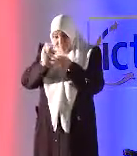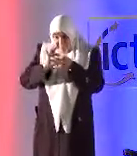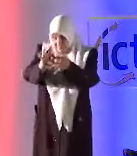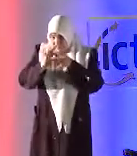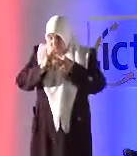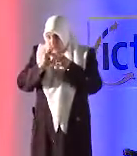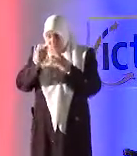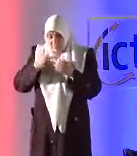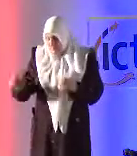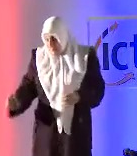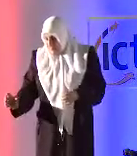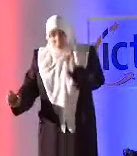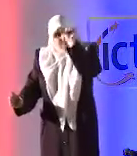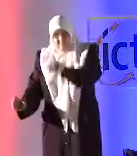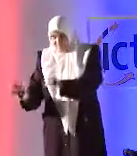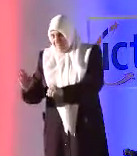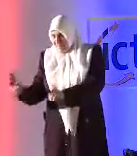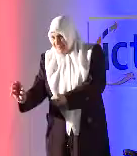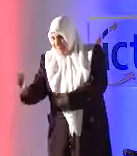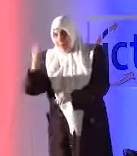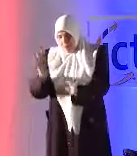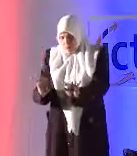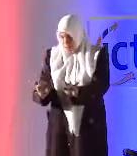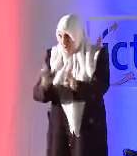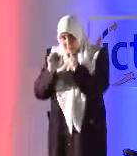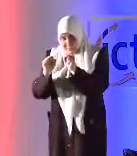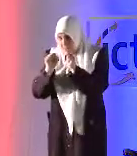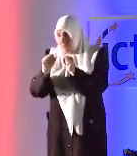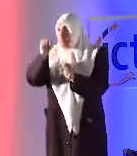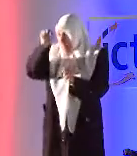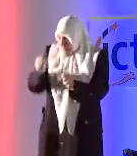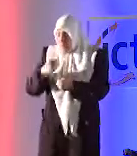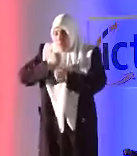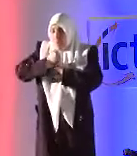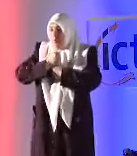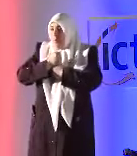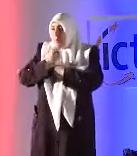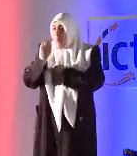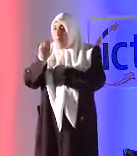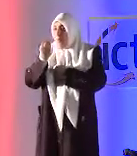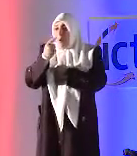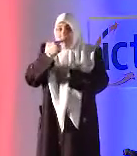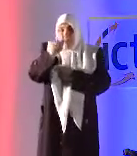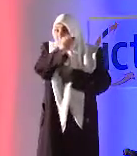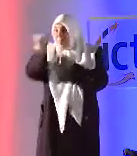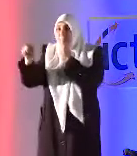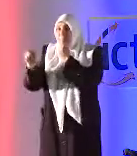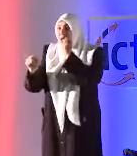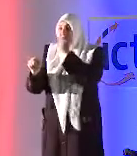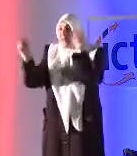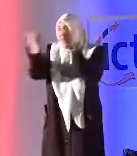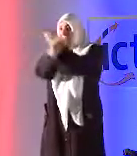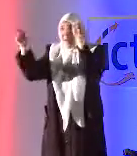يستخدم الماوس أو يستخدم الكيبورد بإمكانه انتظار هذه الخطوط الحمراء